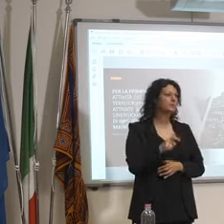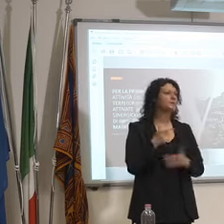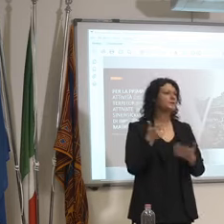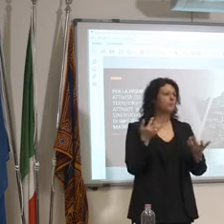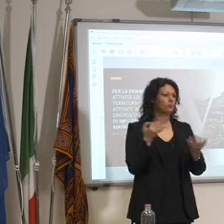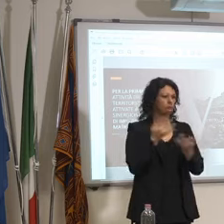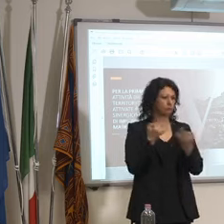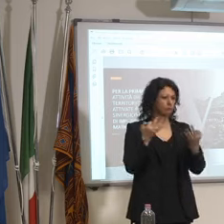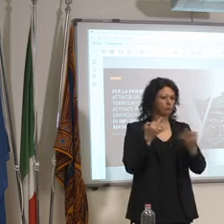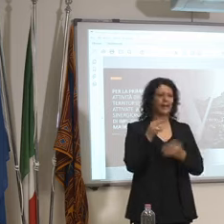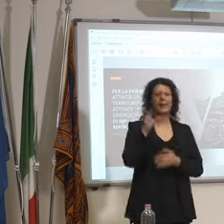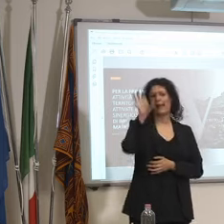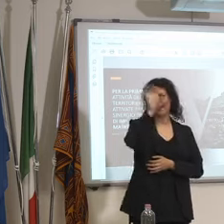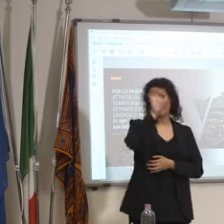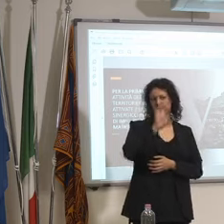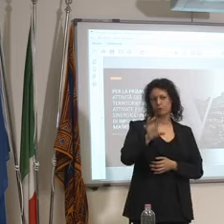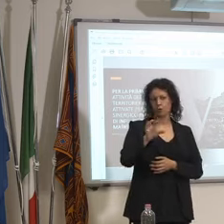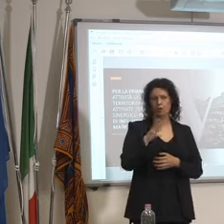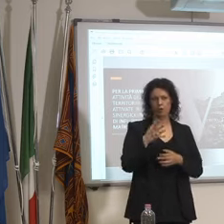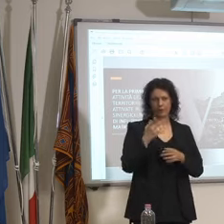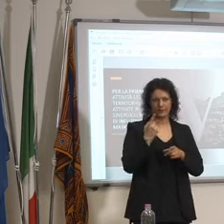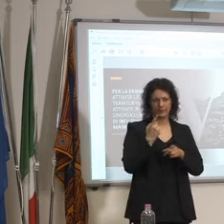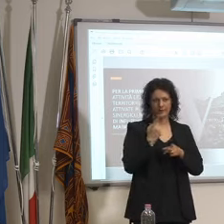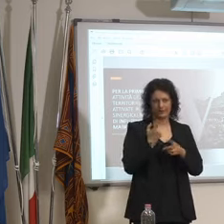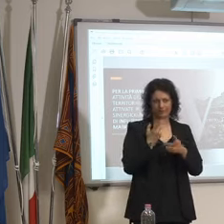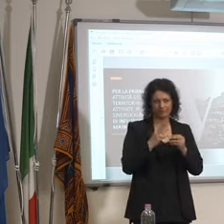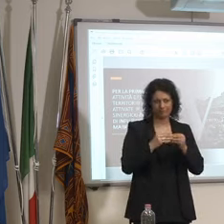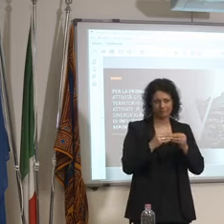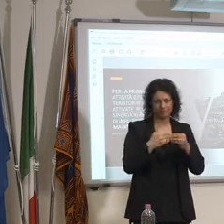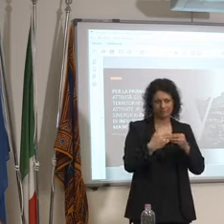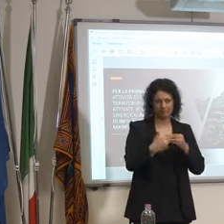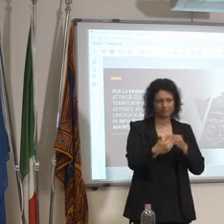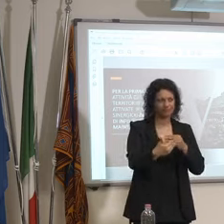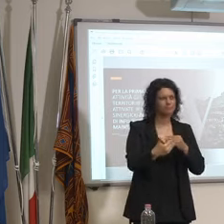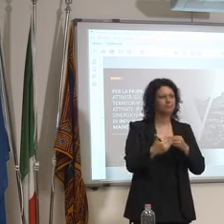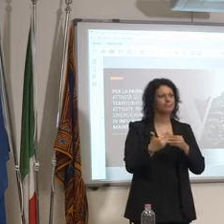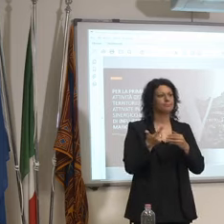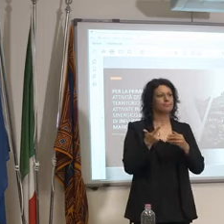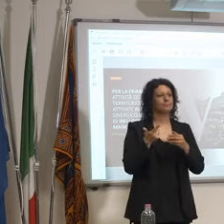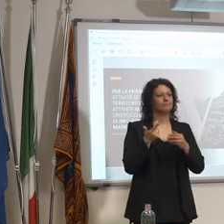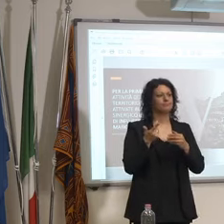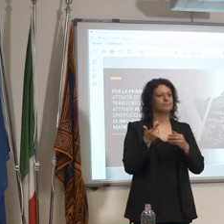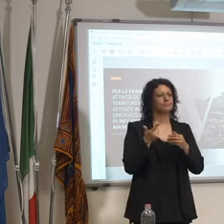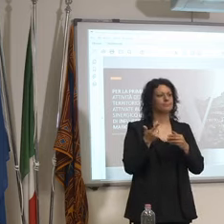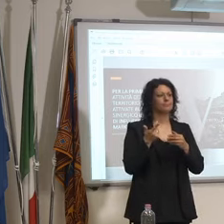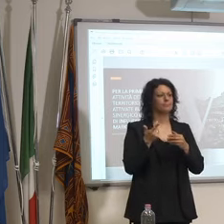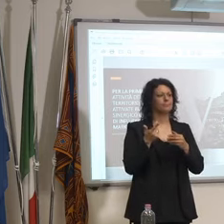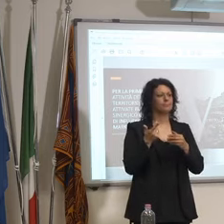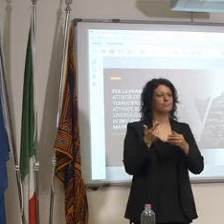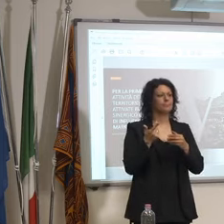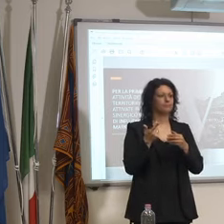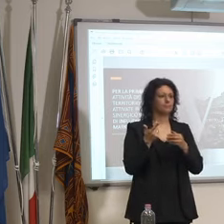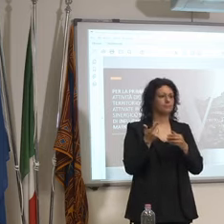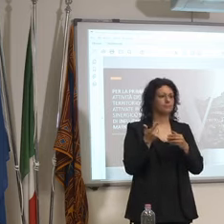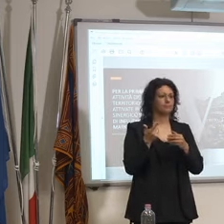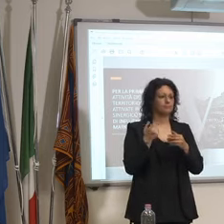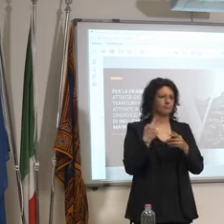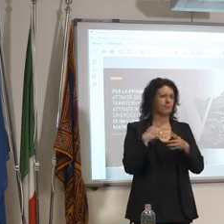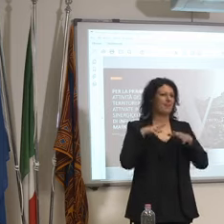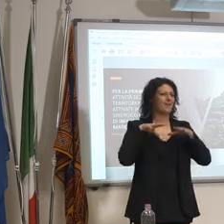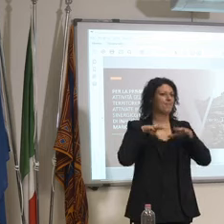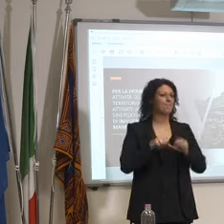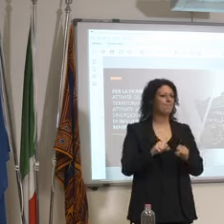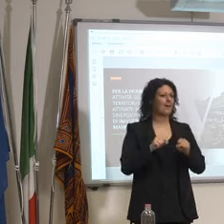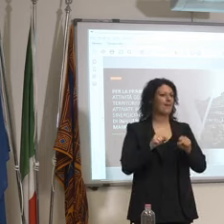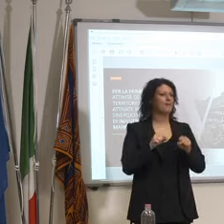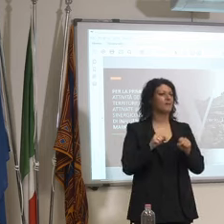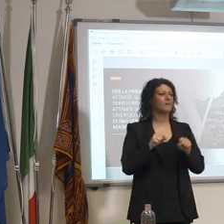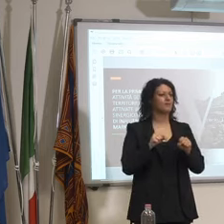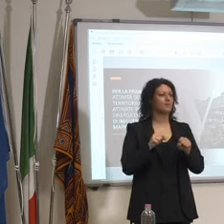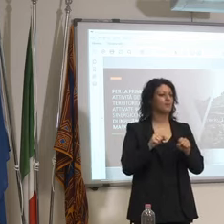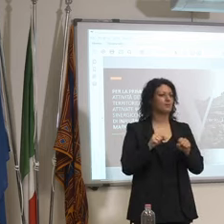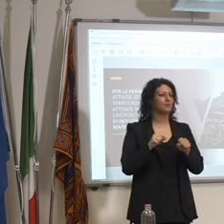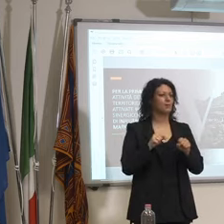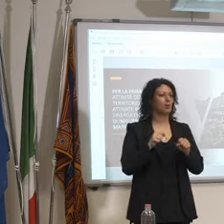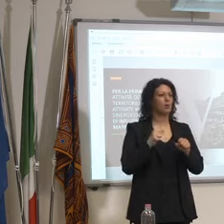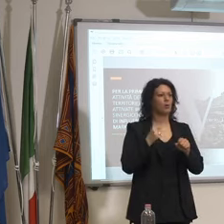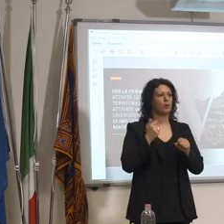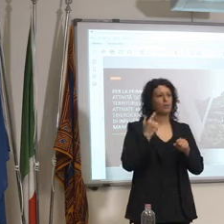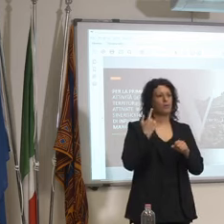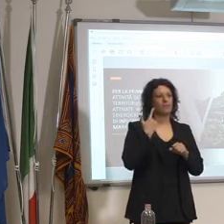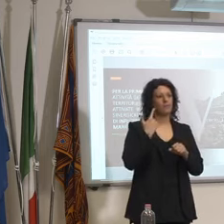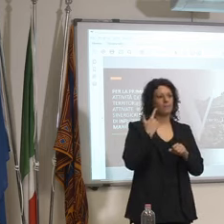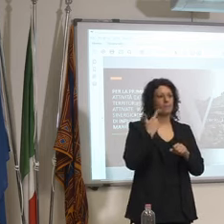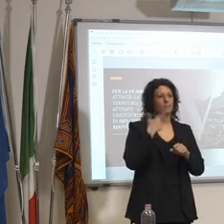sta facendo questo e sta portando un grande si sta impegnando per la più grande